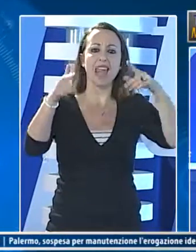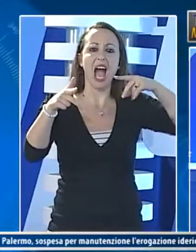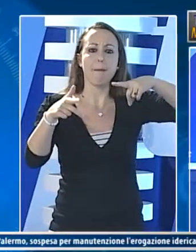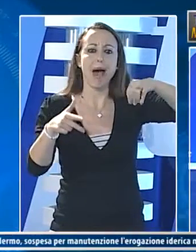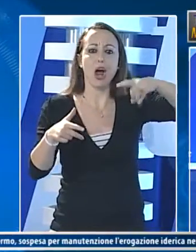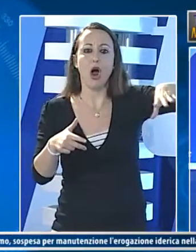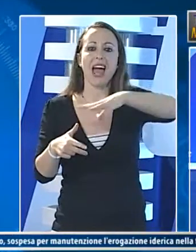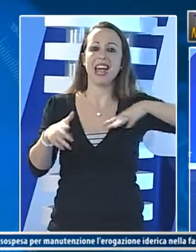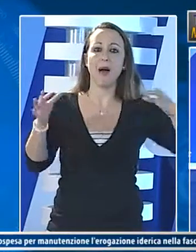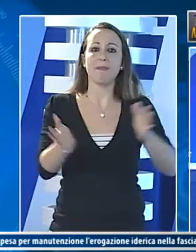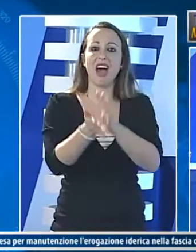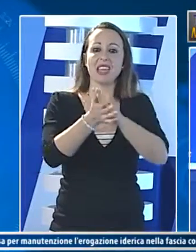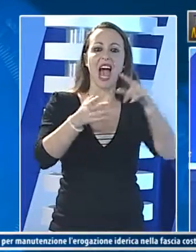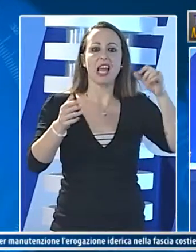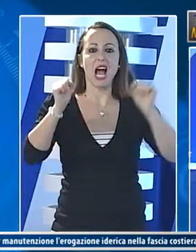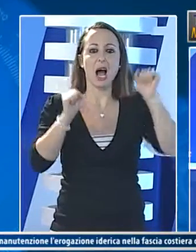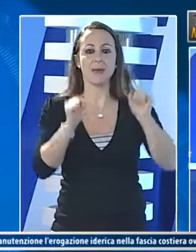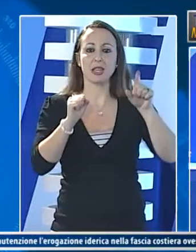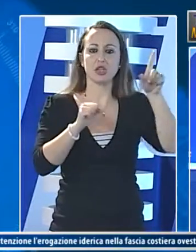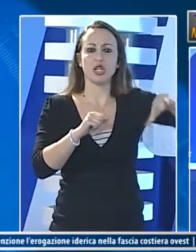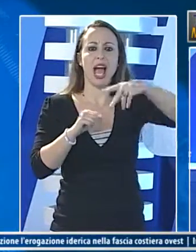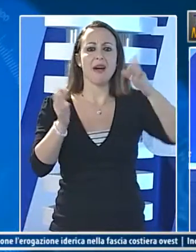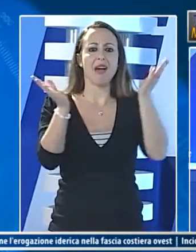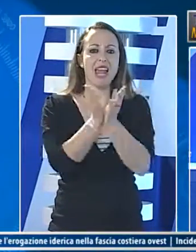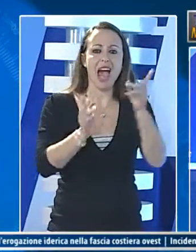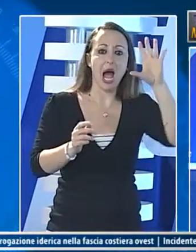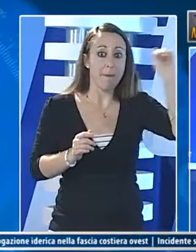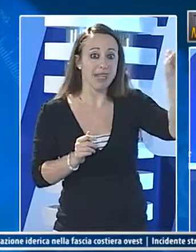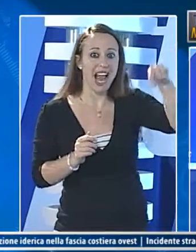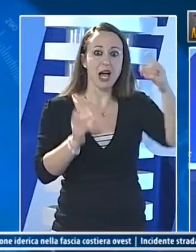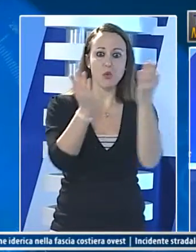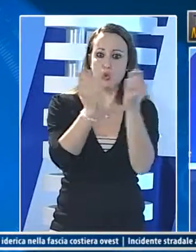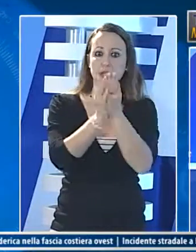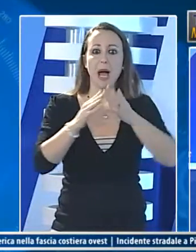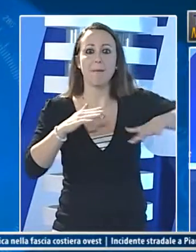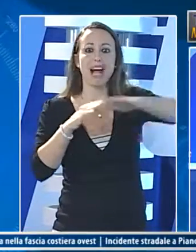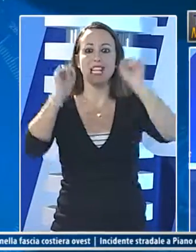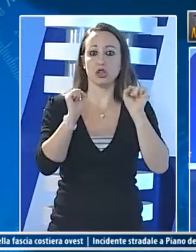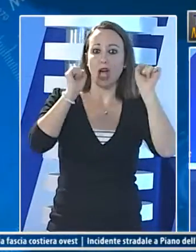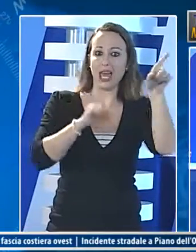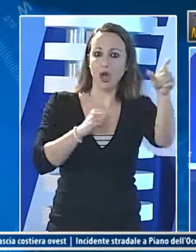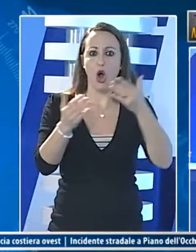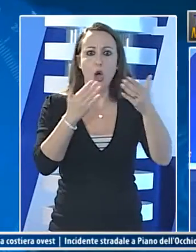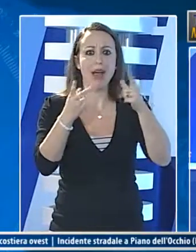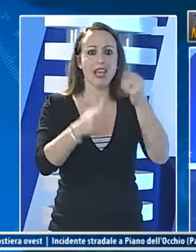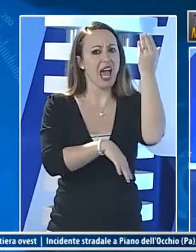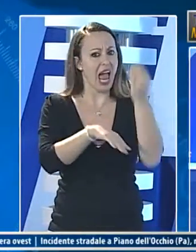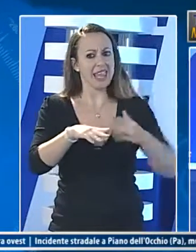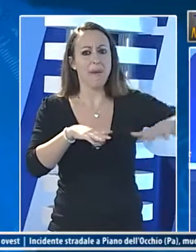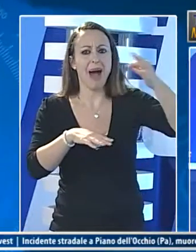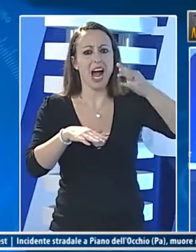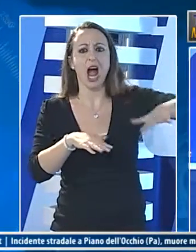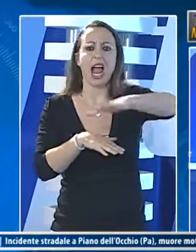necropoli paleocristiana della valle dei templi a metterlo a dimora sarà l'accademia di studi mediterranei di